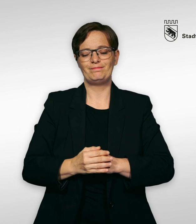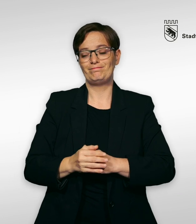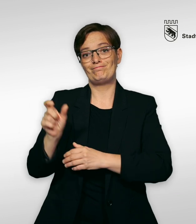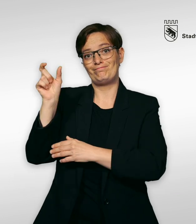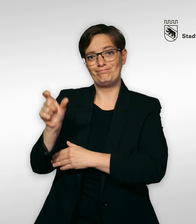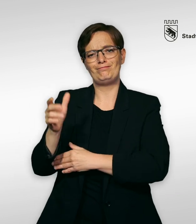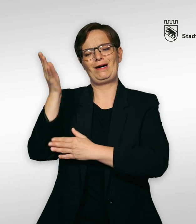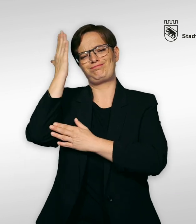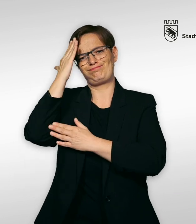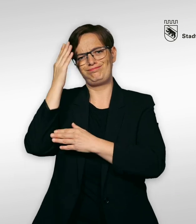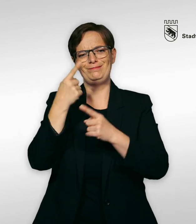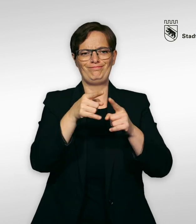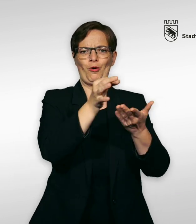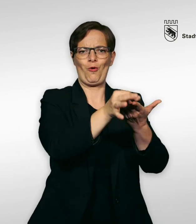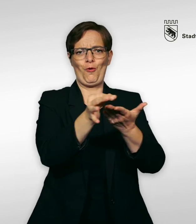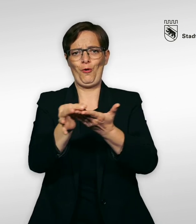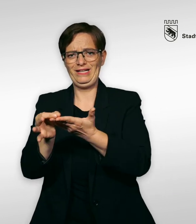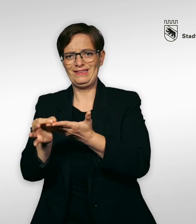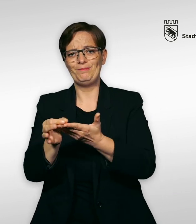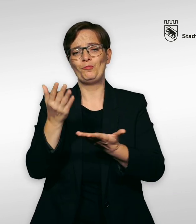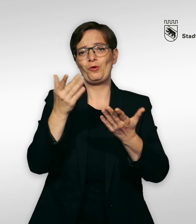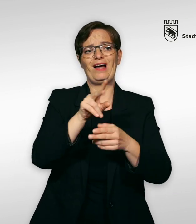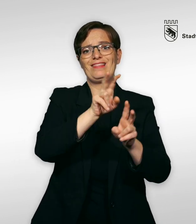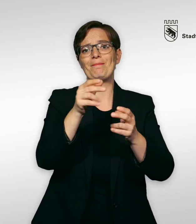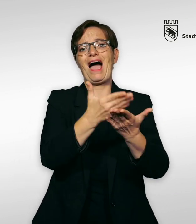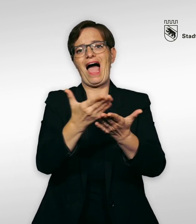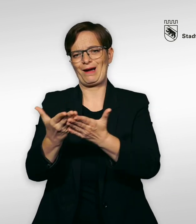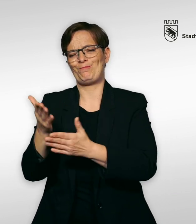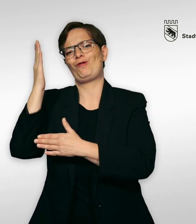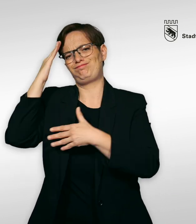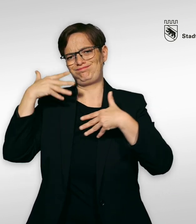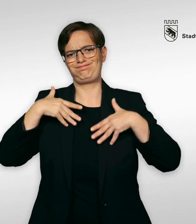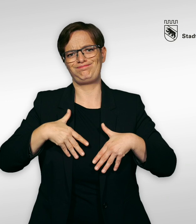Die Person kennt sich vor Ort aus und kennt das Angebot. Sie beantwortet dir gerne deine Fragen.